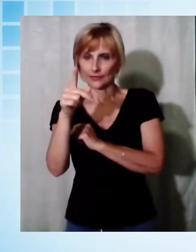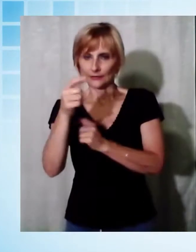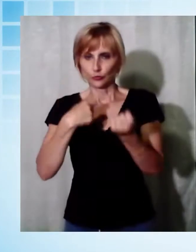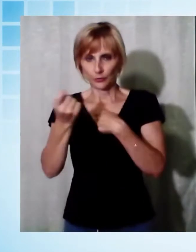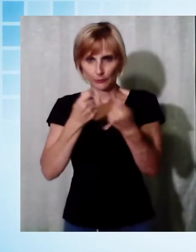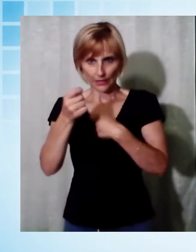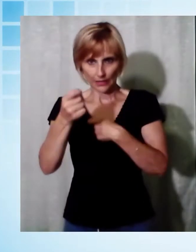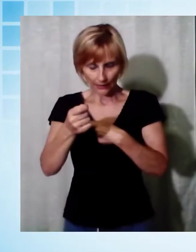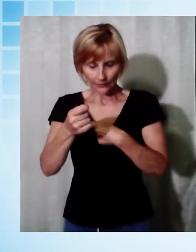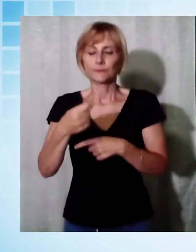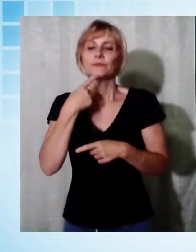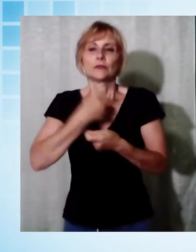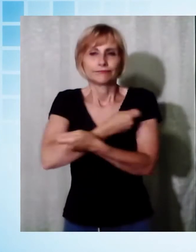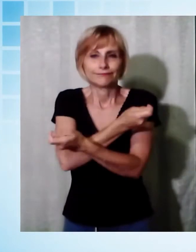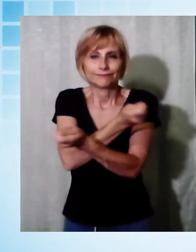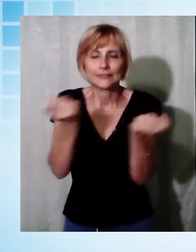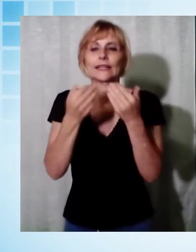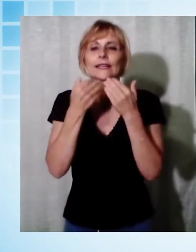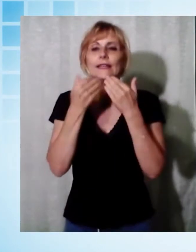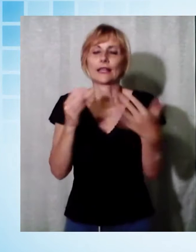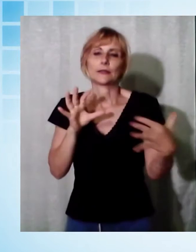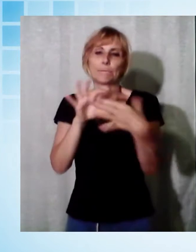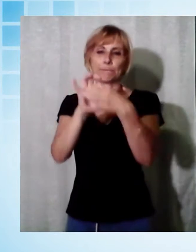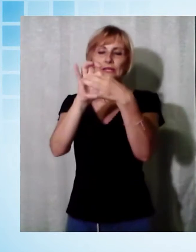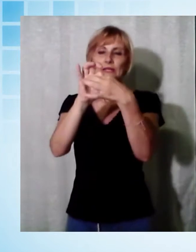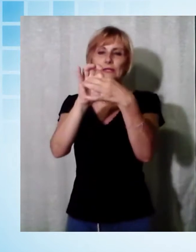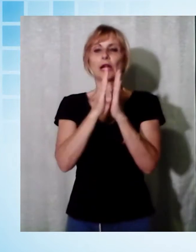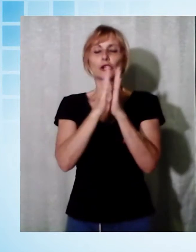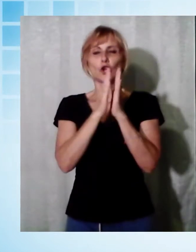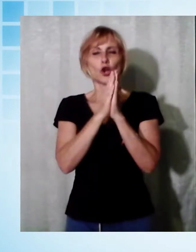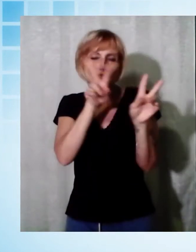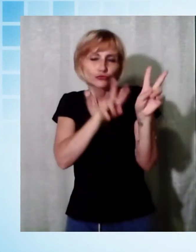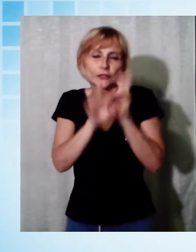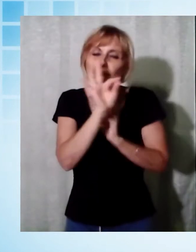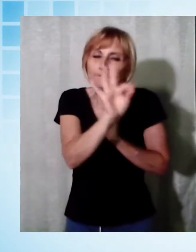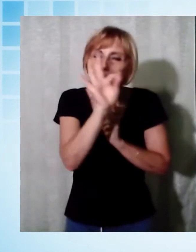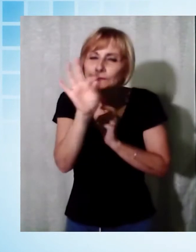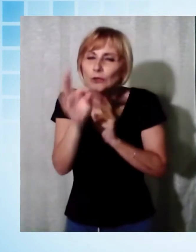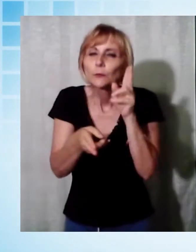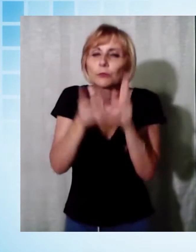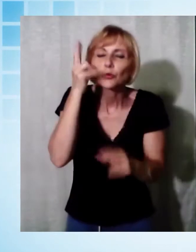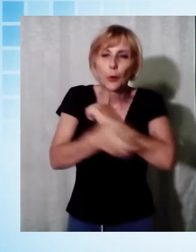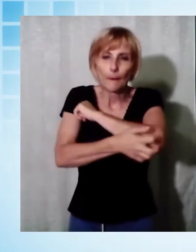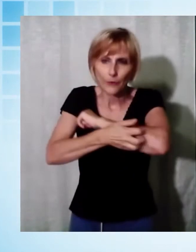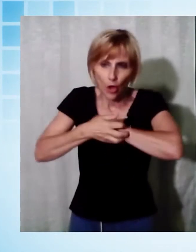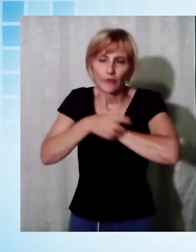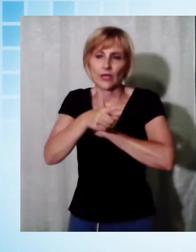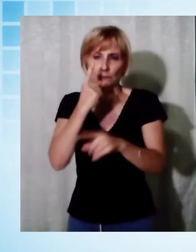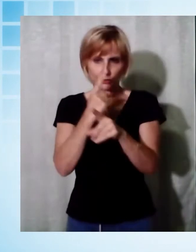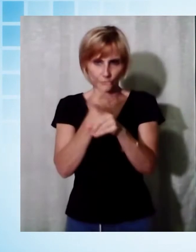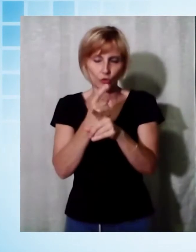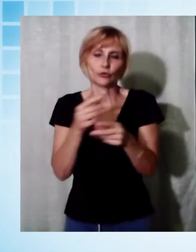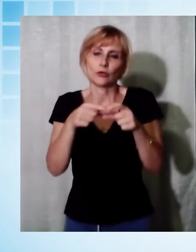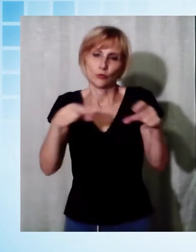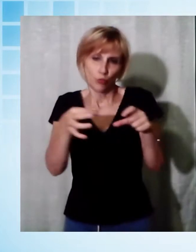parrocchie del territorio che individueranno i soggetti più svantaggiati destinatari dell'aiuto nei territori di Alto Pascio, Segrominio,